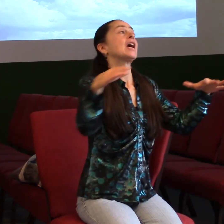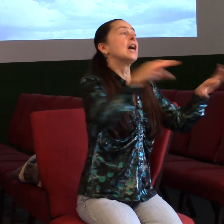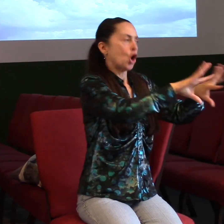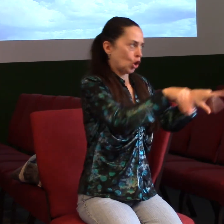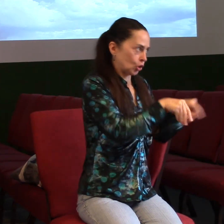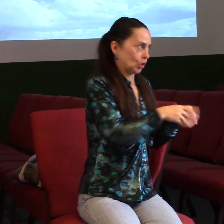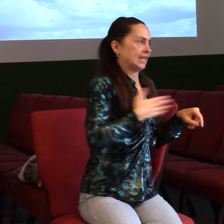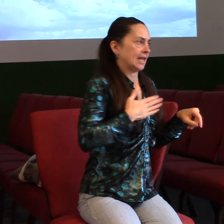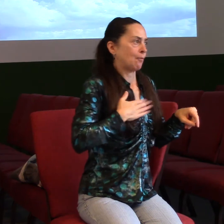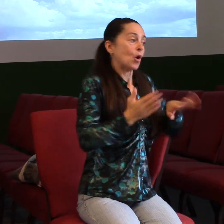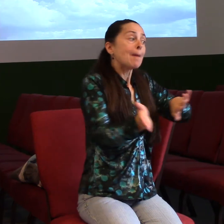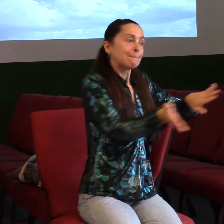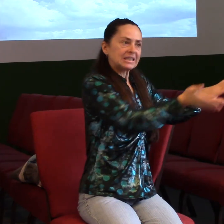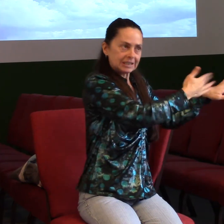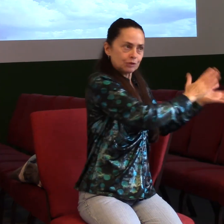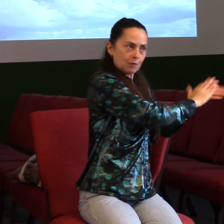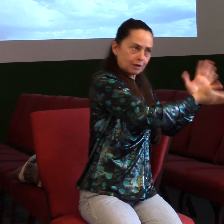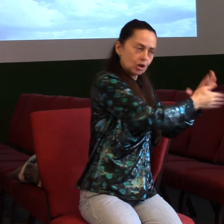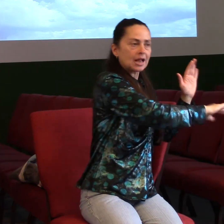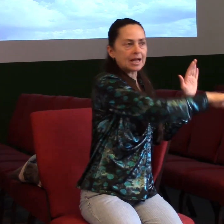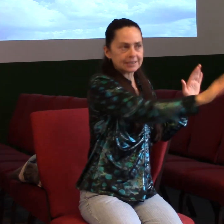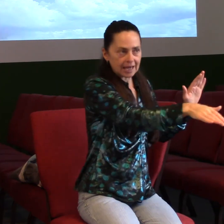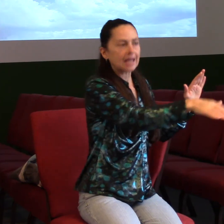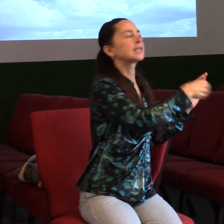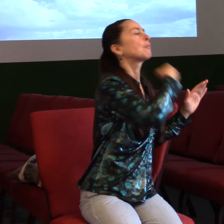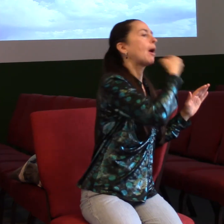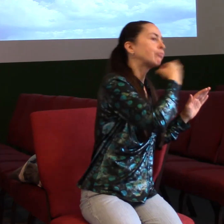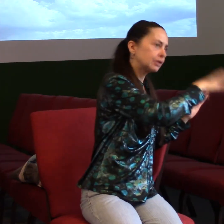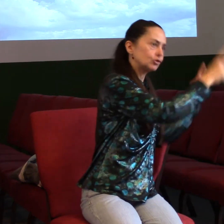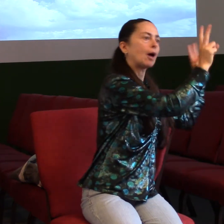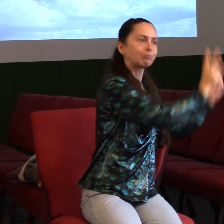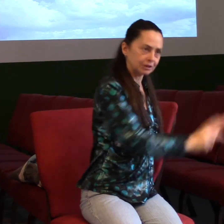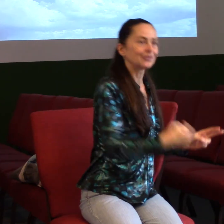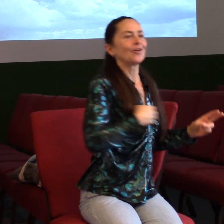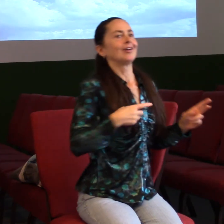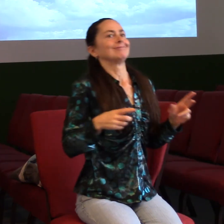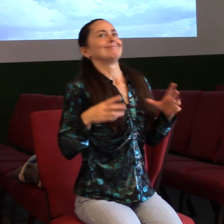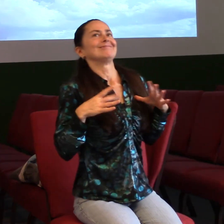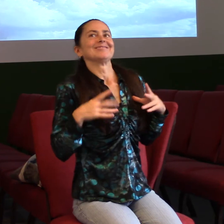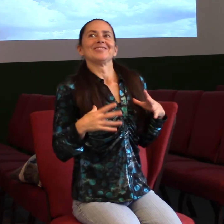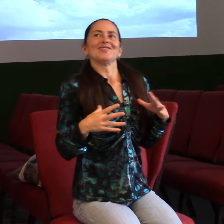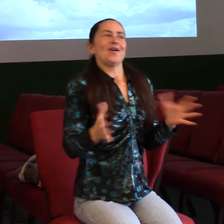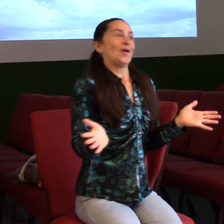babičkou do Brna. A užíval jsem si toho, že mám doma klid úplný. A říkal jsem si, to bude